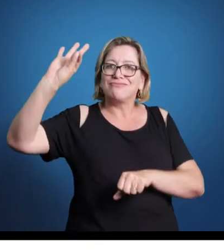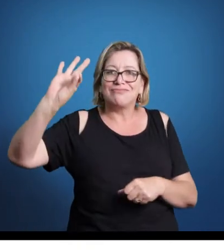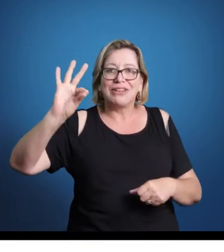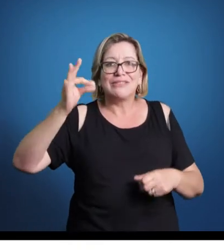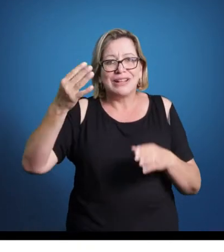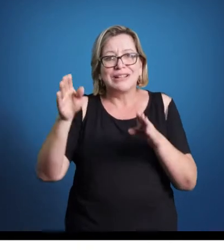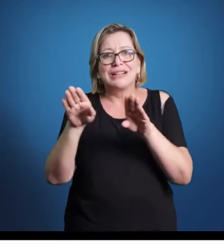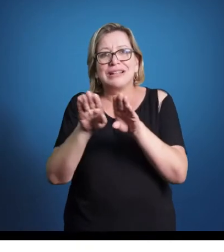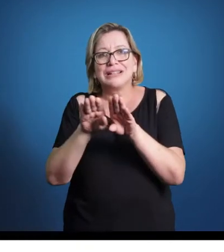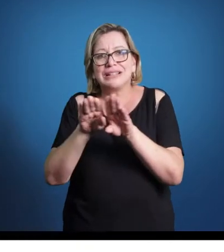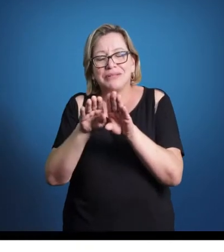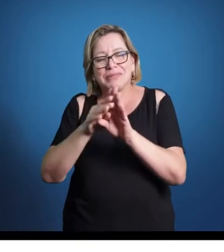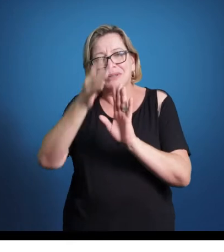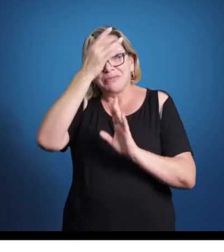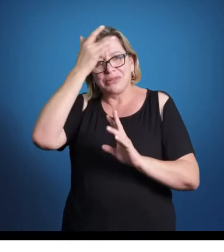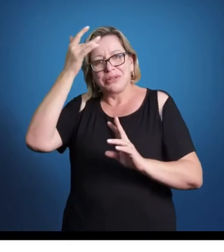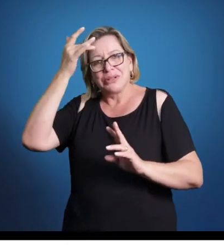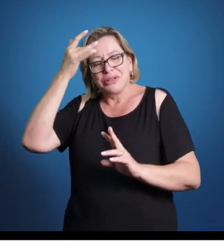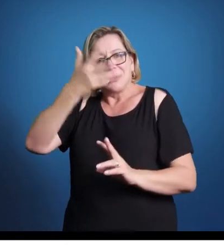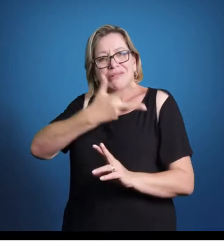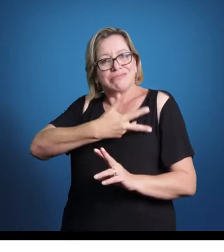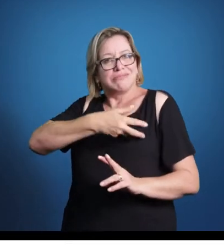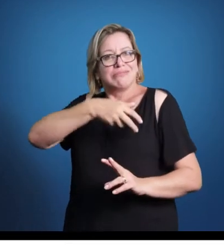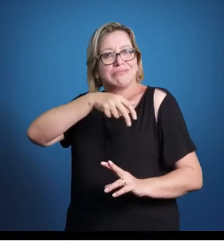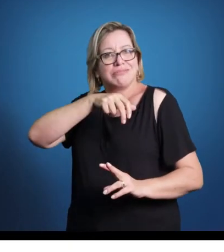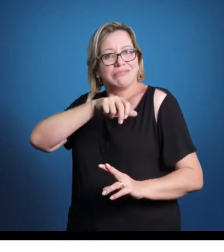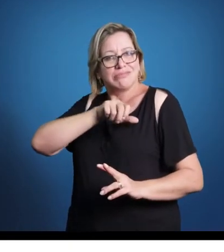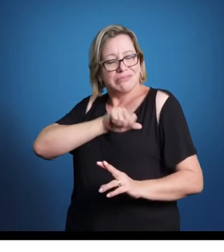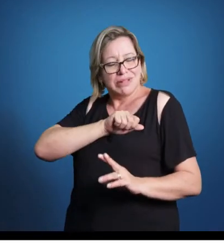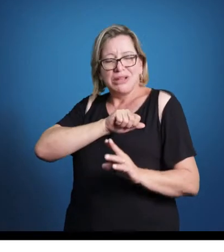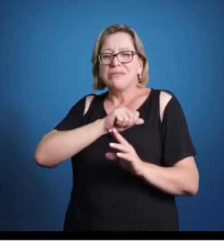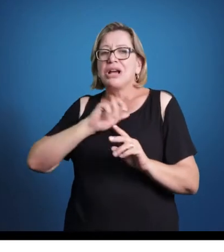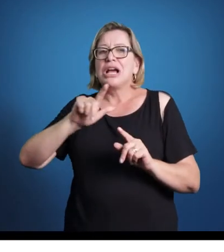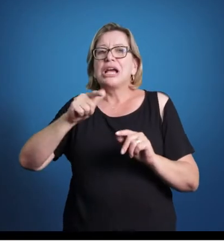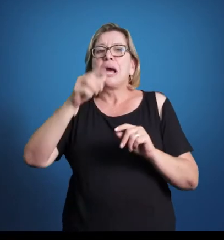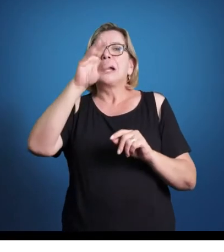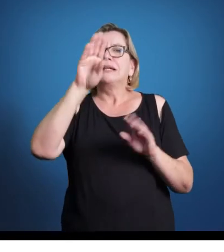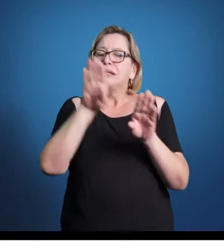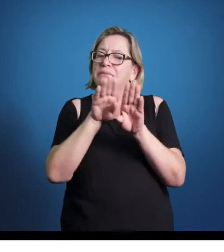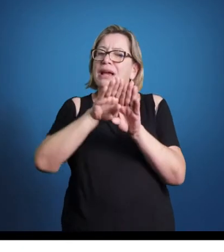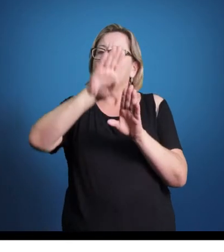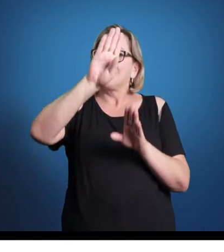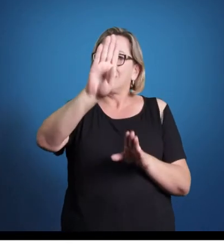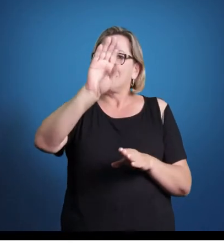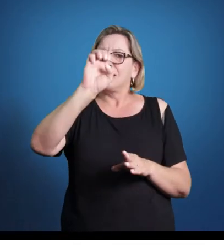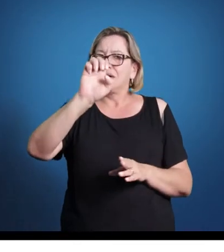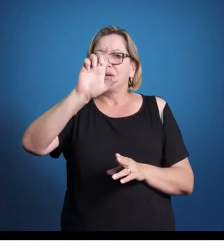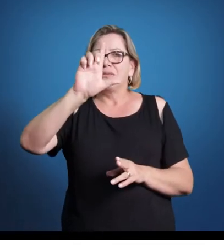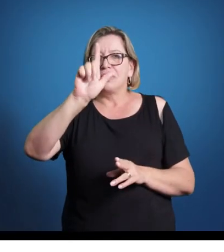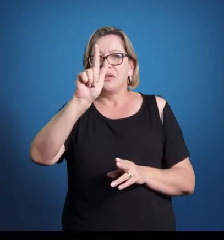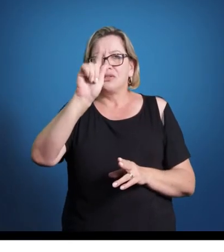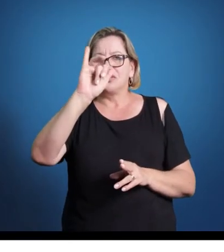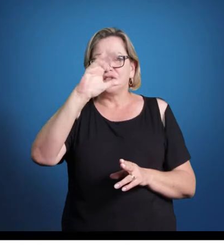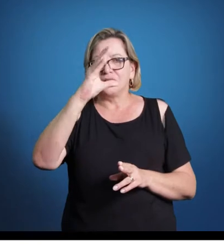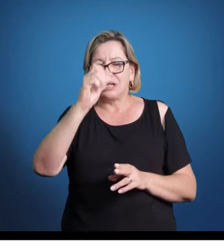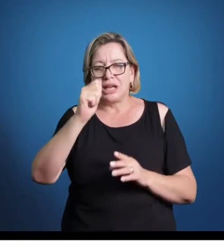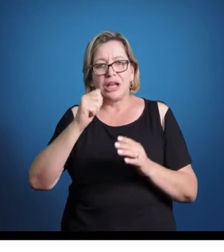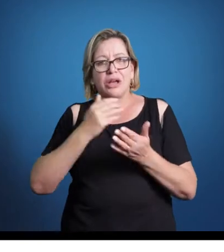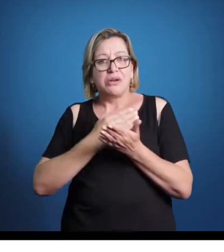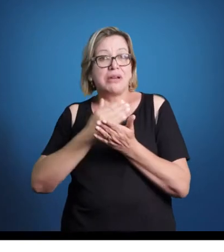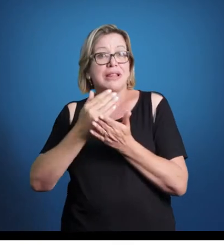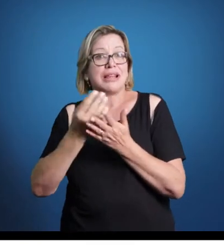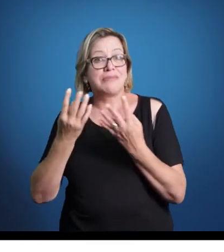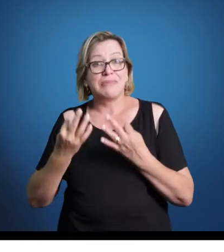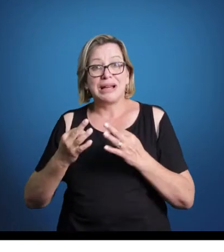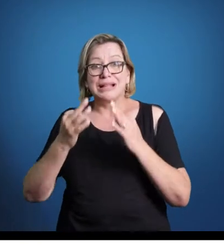flamengos, da região onde hoje nós chamamos de Bélgica, desenvolveram uma espécie de técnica